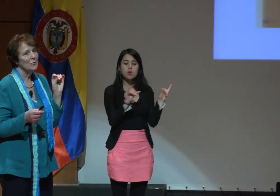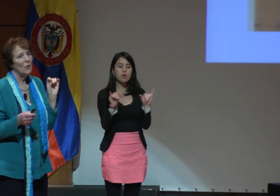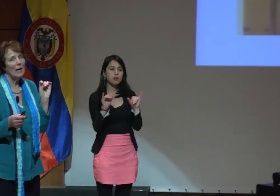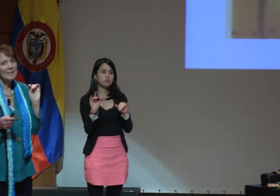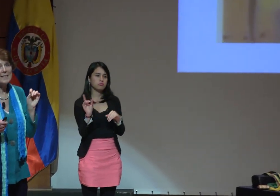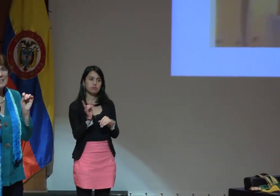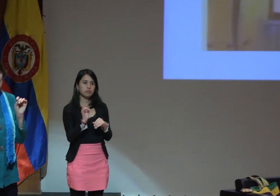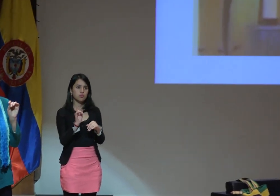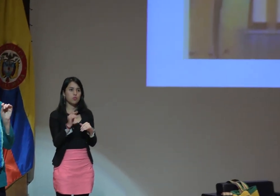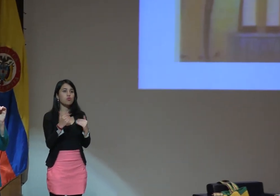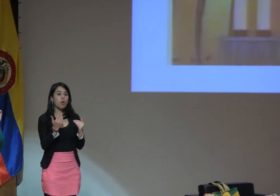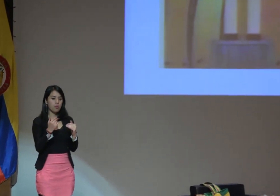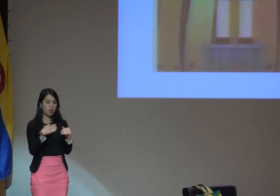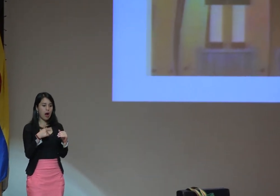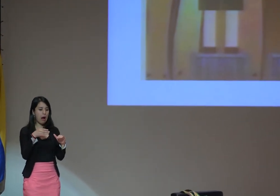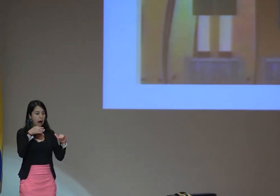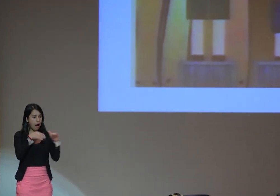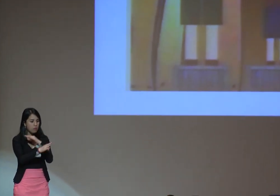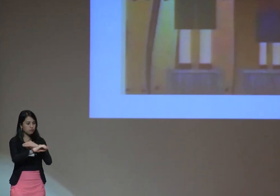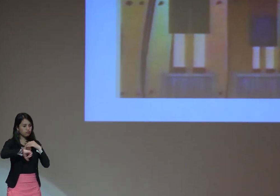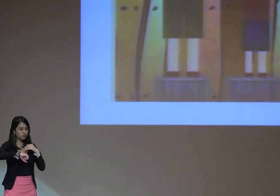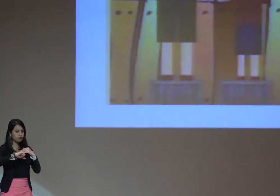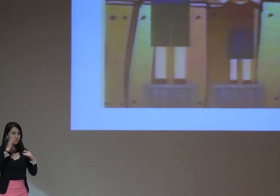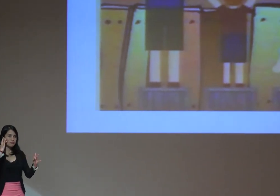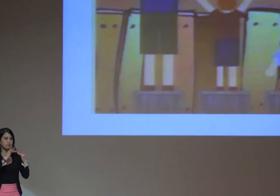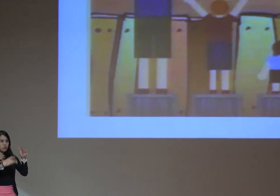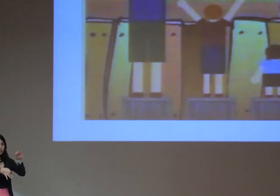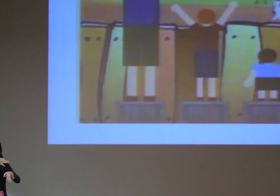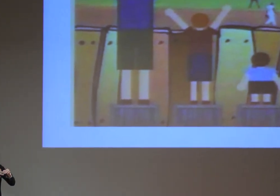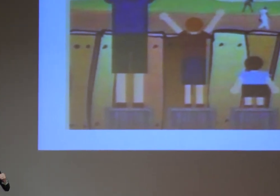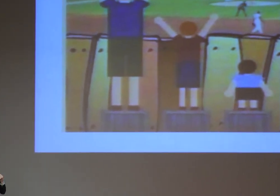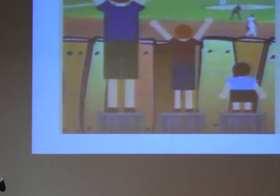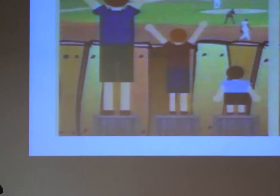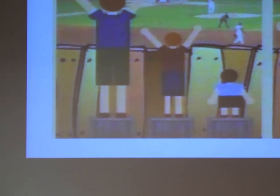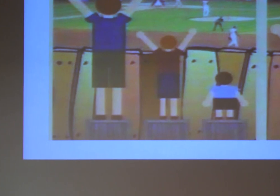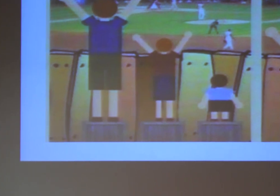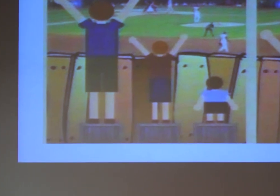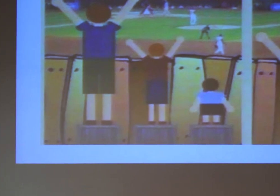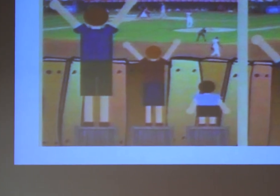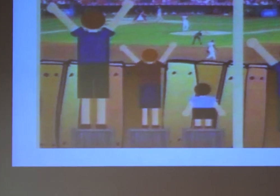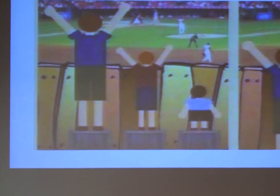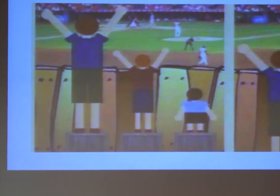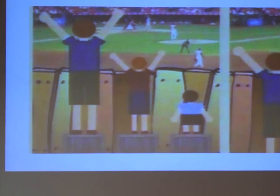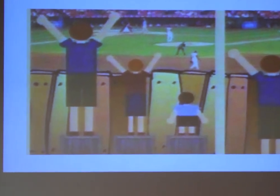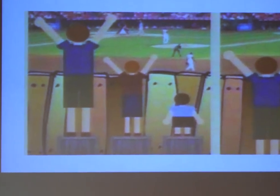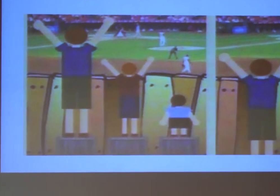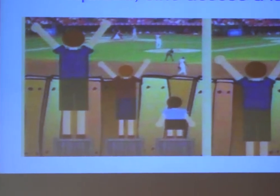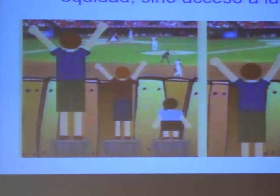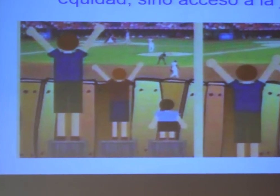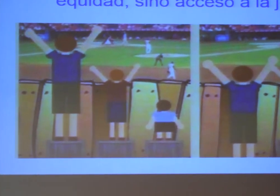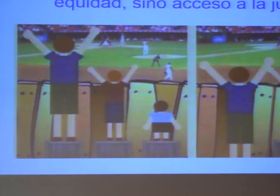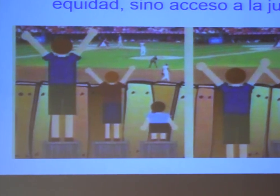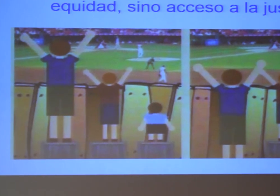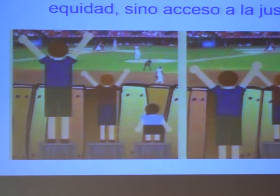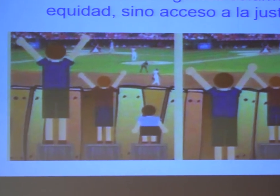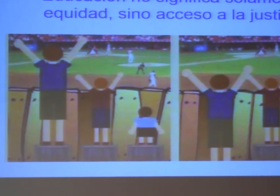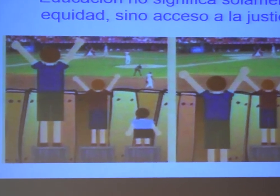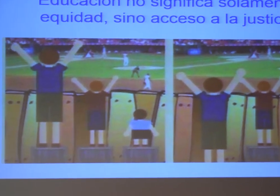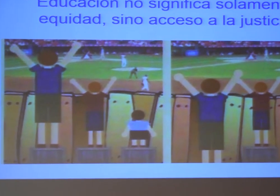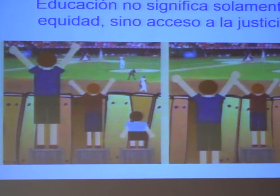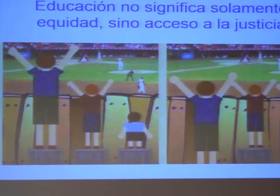sino acceso a la justicia. Se habló esta mañana ya de este punto.